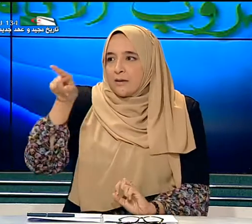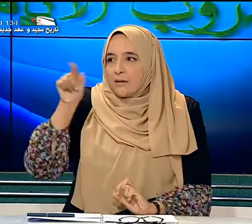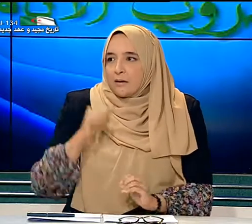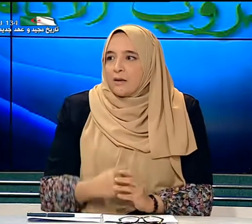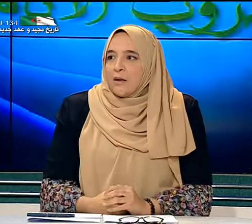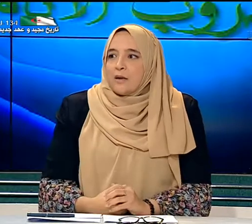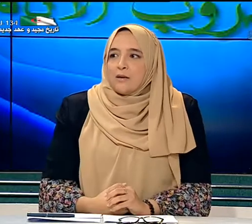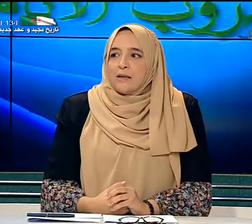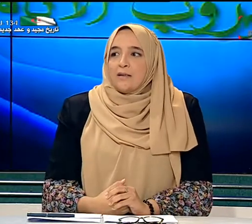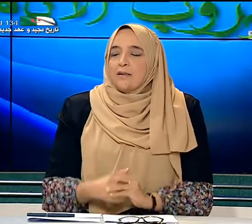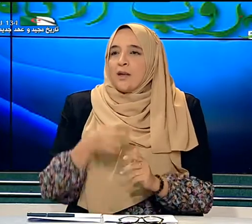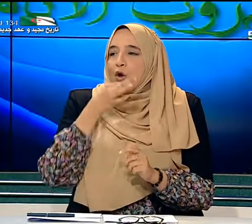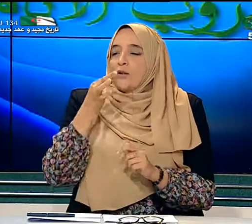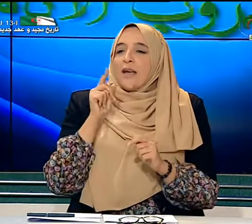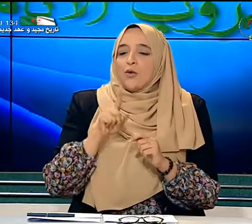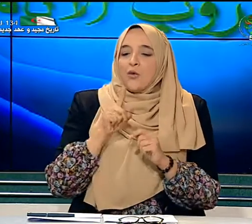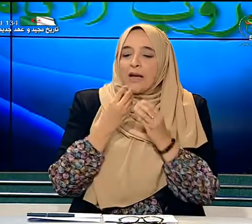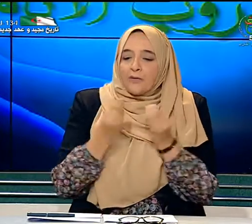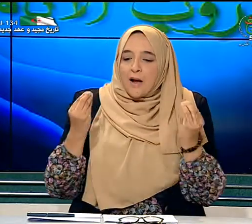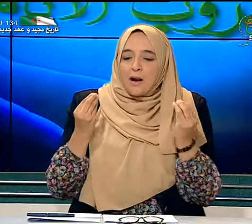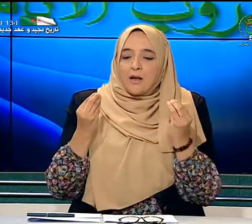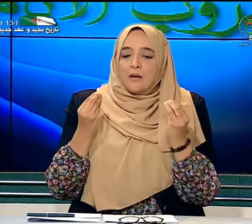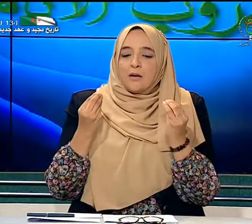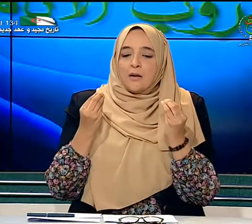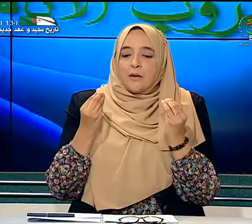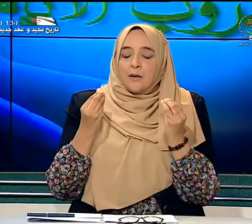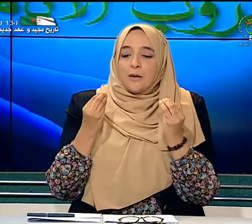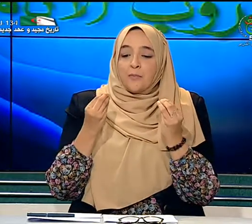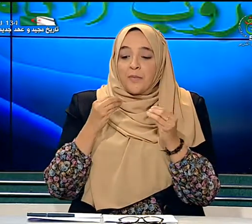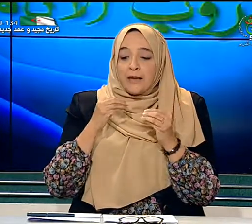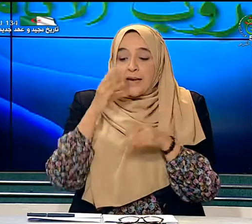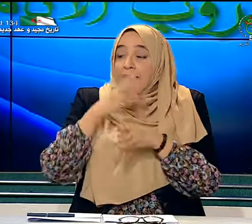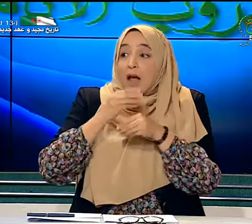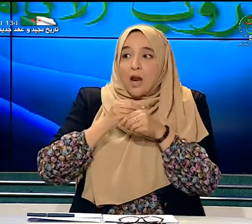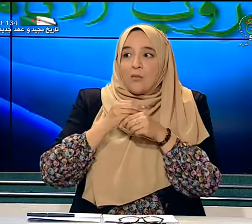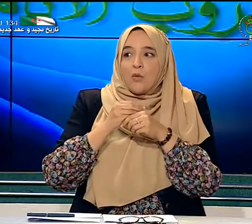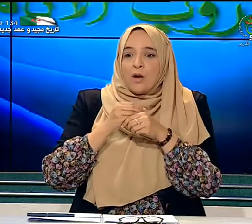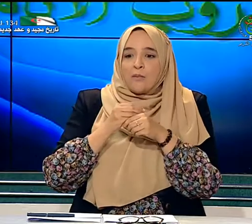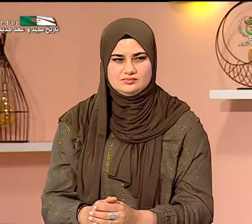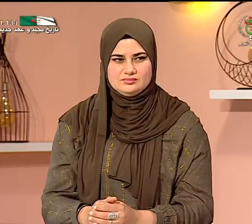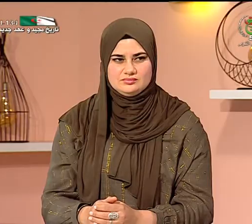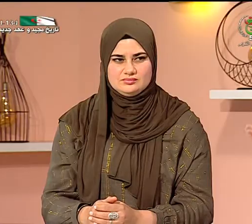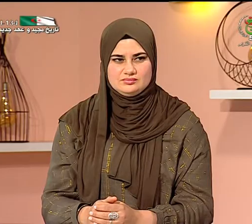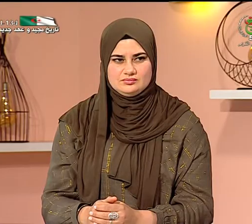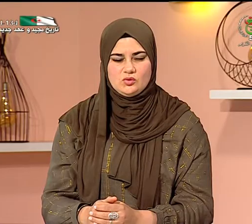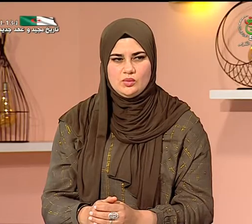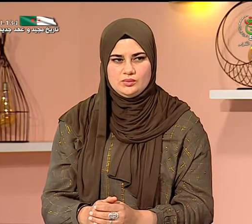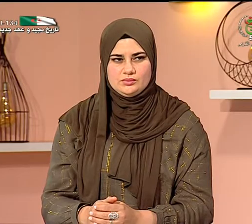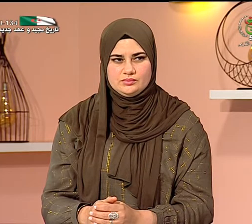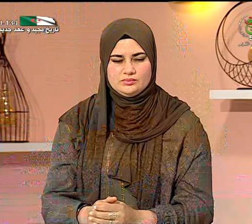سيدتي قلت أن الأطفال لكي يتعلموا مثلا المقرارات الدراسية